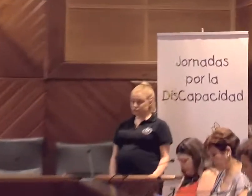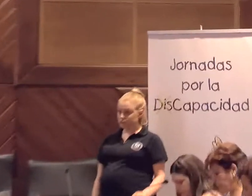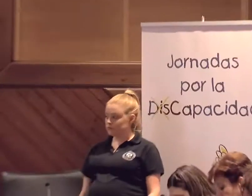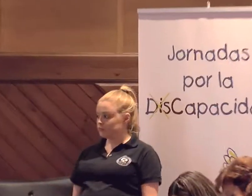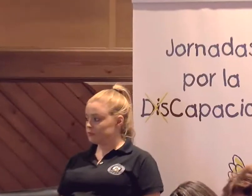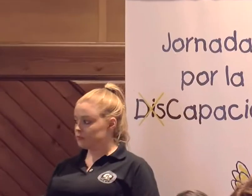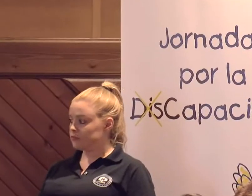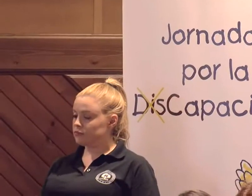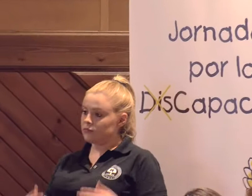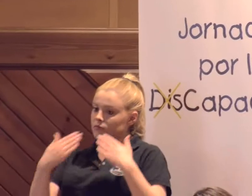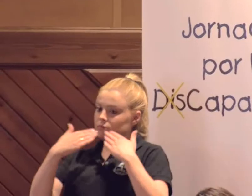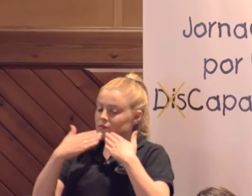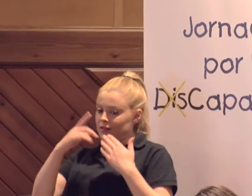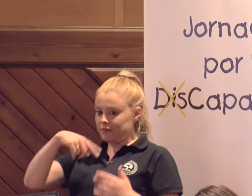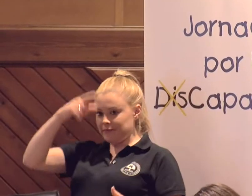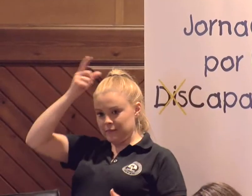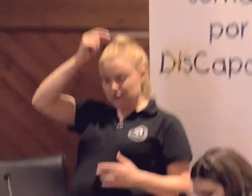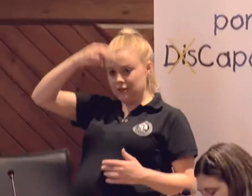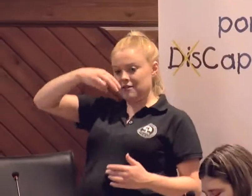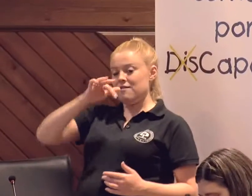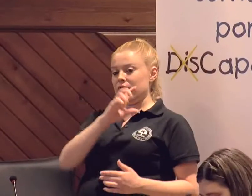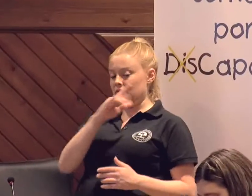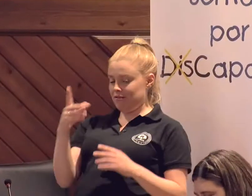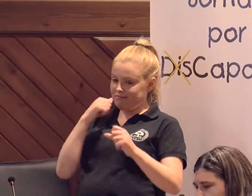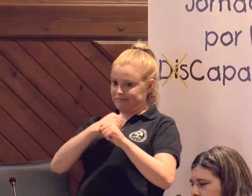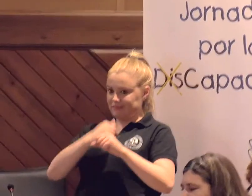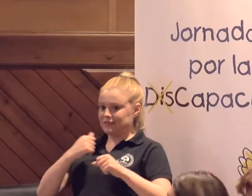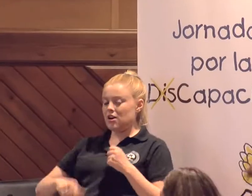Y gracias, por supuesto, a María Fernández por su inmenso trabajo.